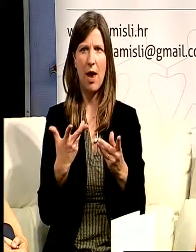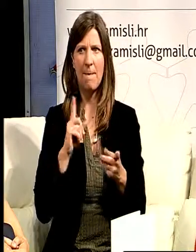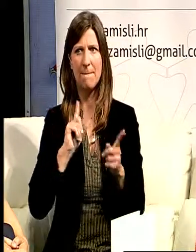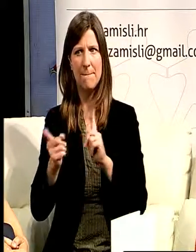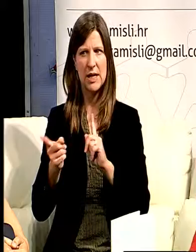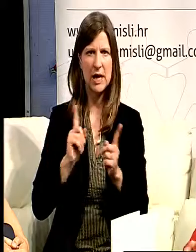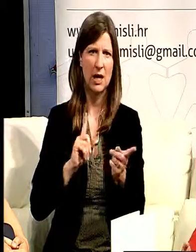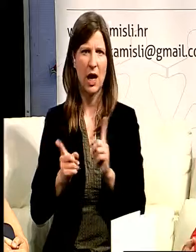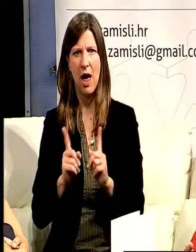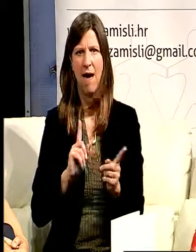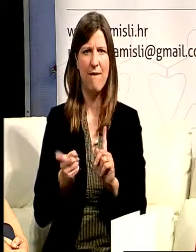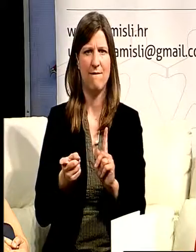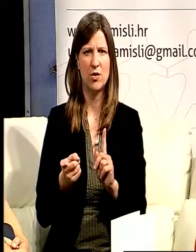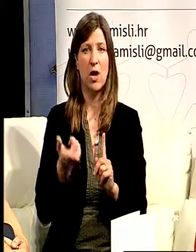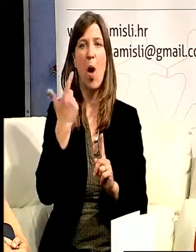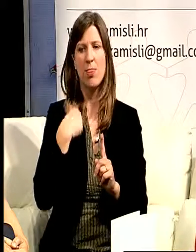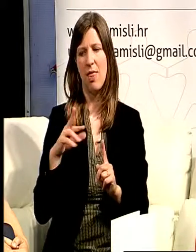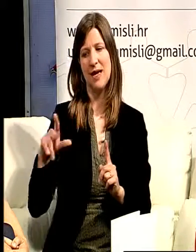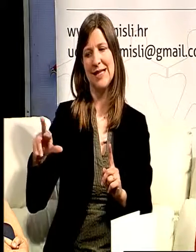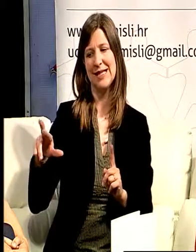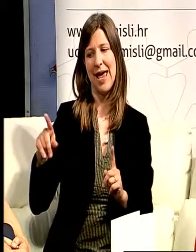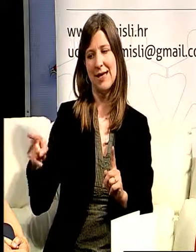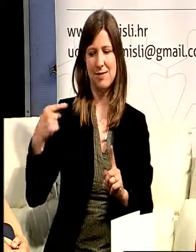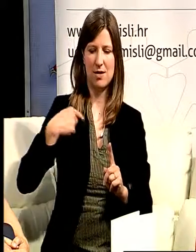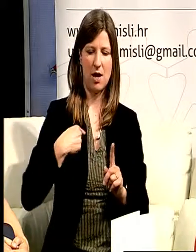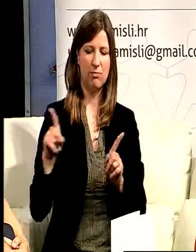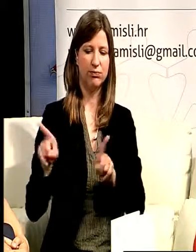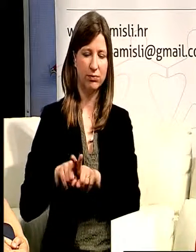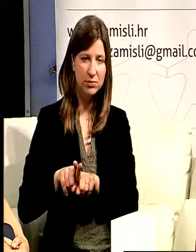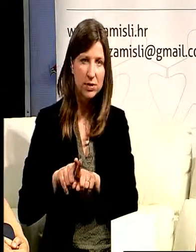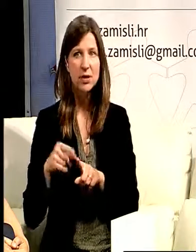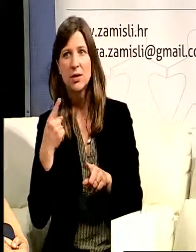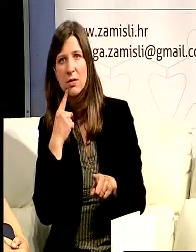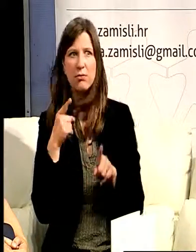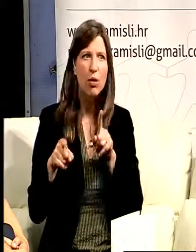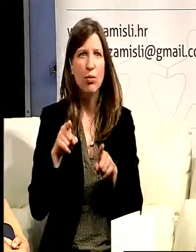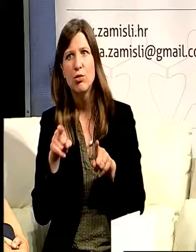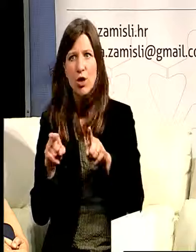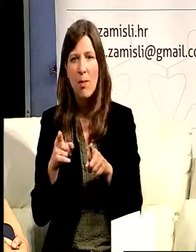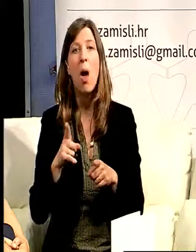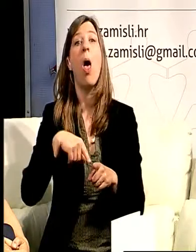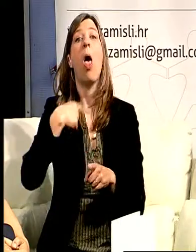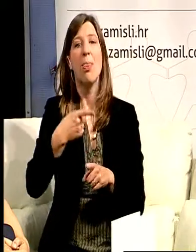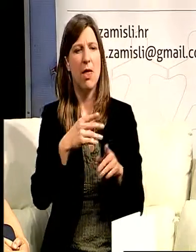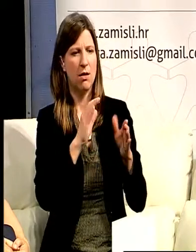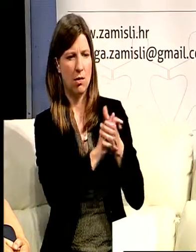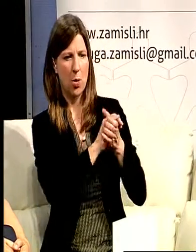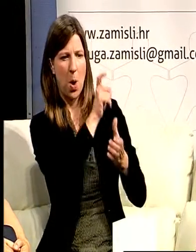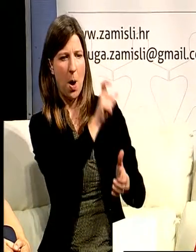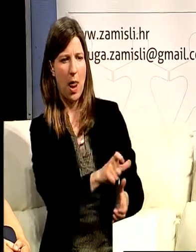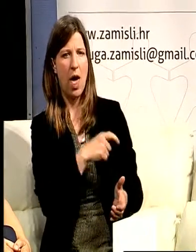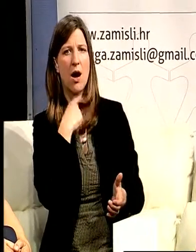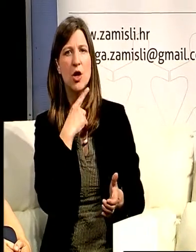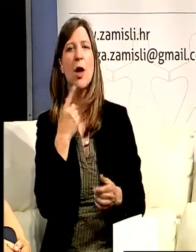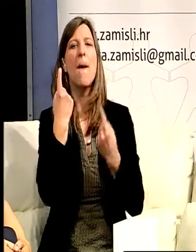i sestra nekako po uci potegni, ali onda mi je jedan kolega rekao za udrugu zamisli i